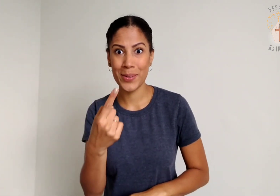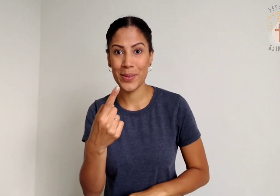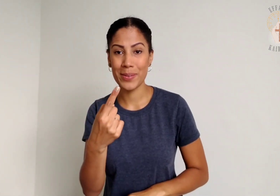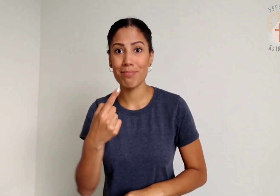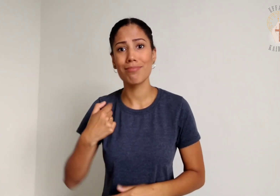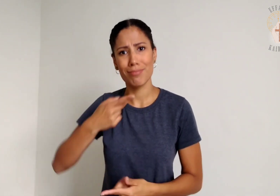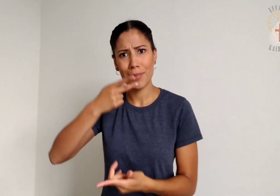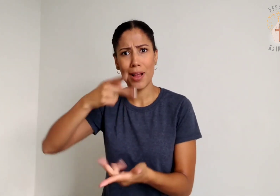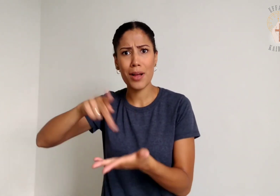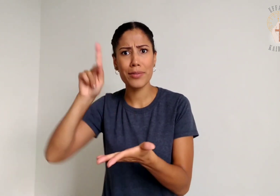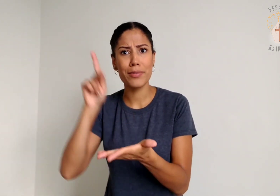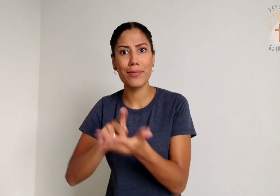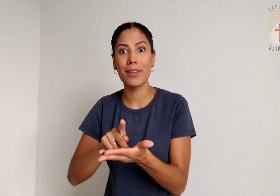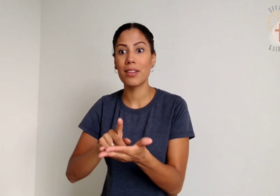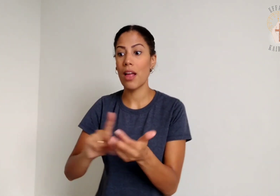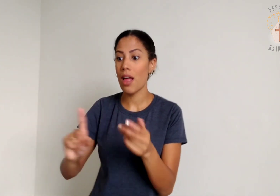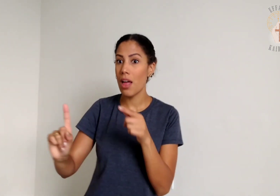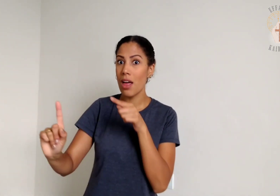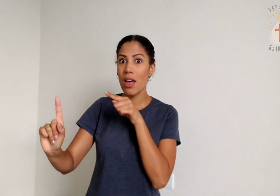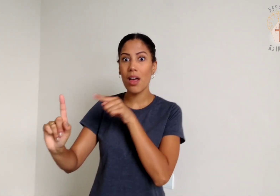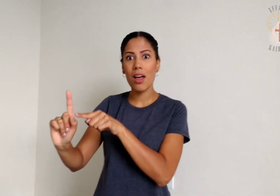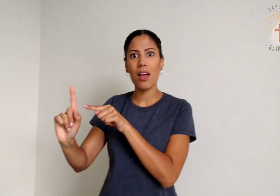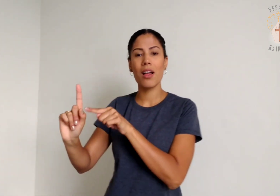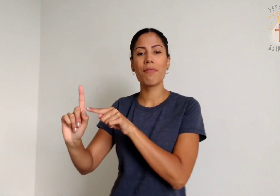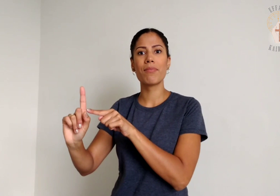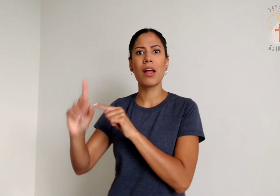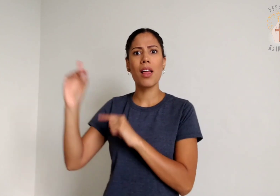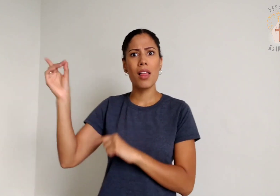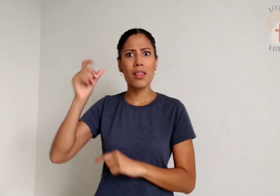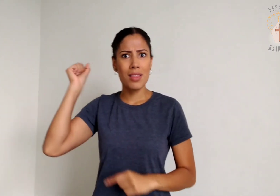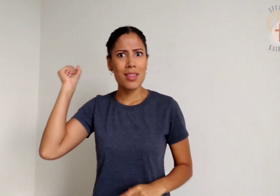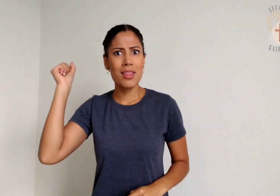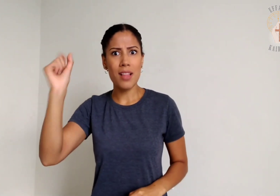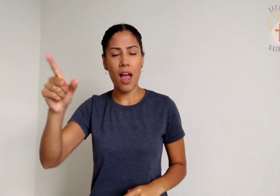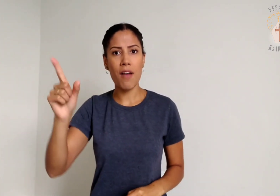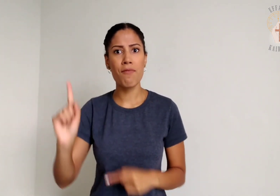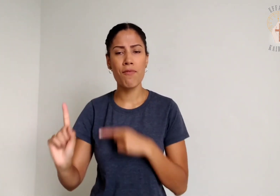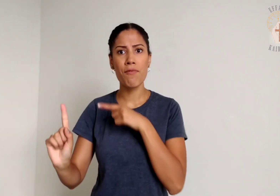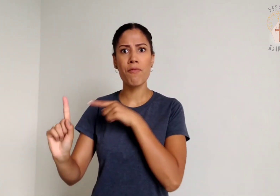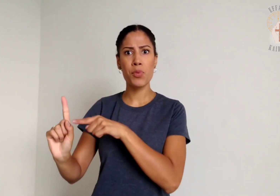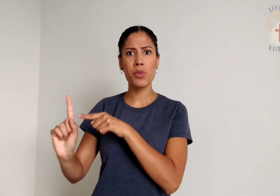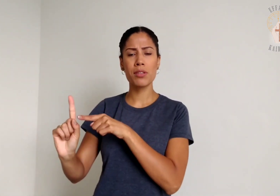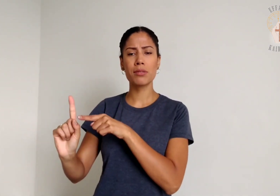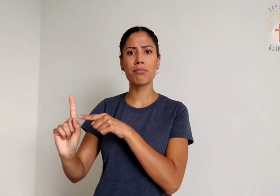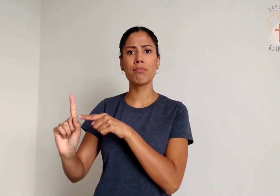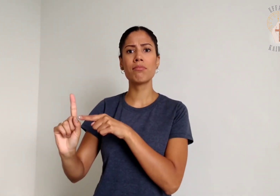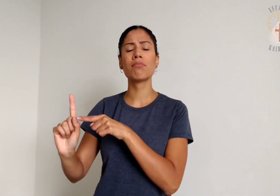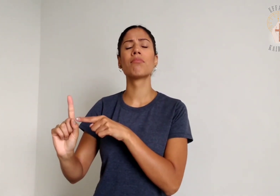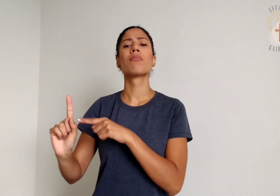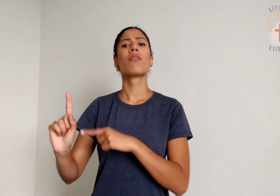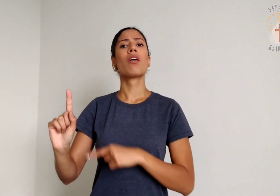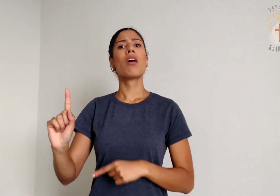seja-me permitido dizer com franqueza que o